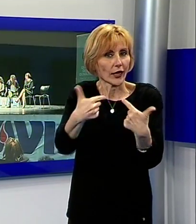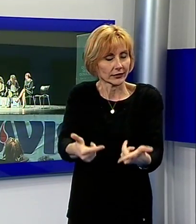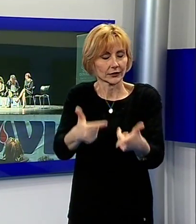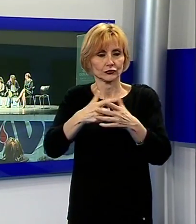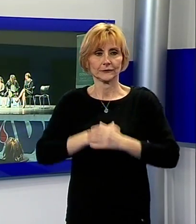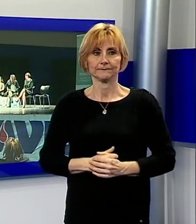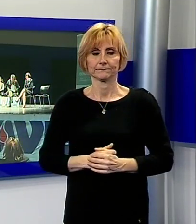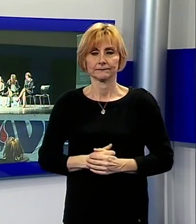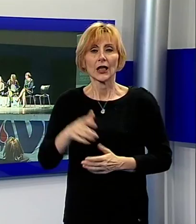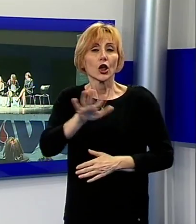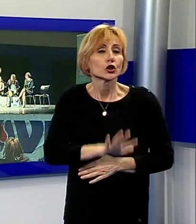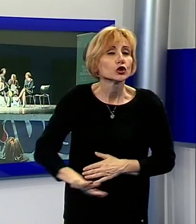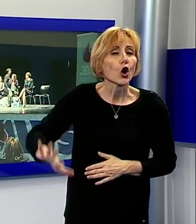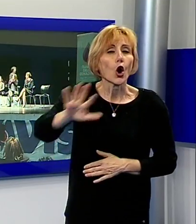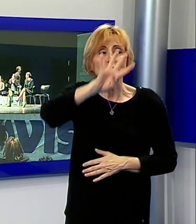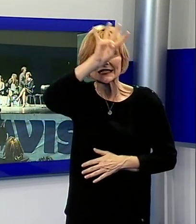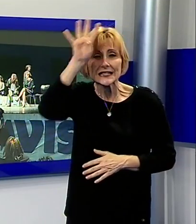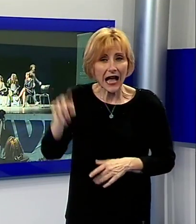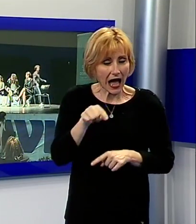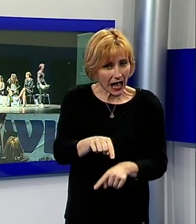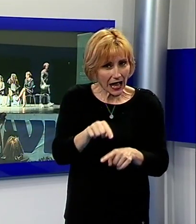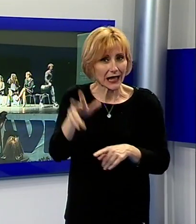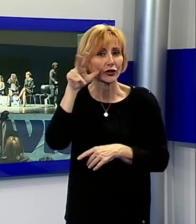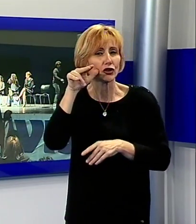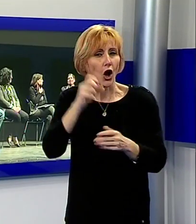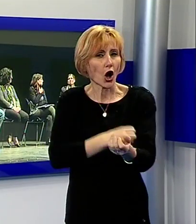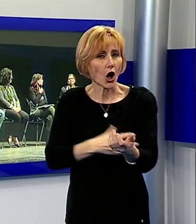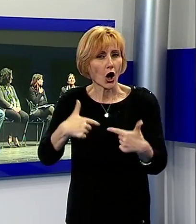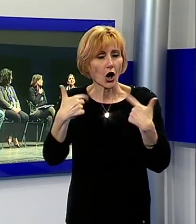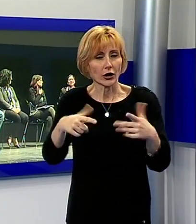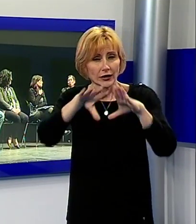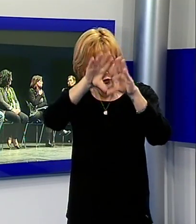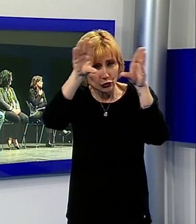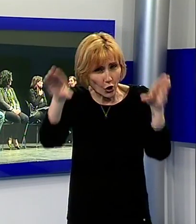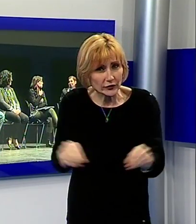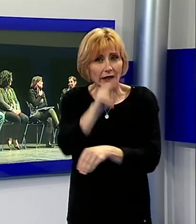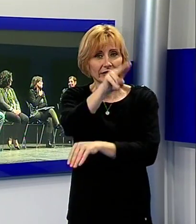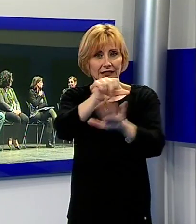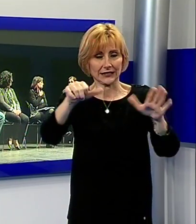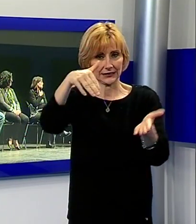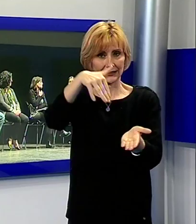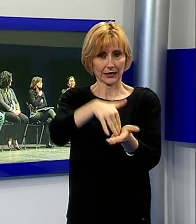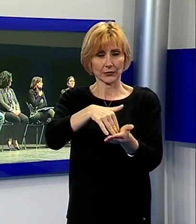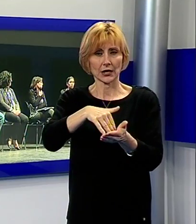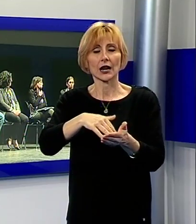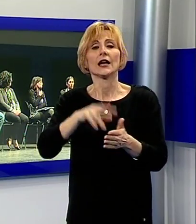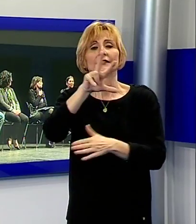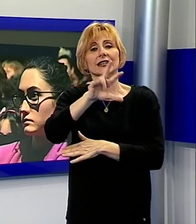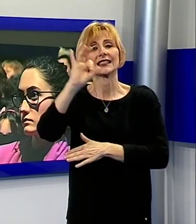servizio. In tutta la Toscana, le donne donatrici di sangue sono oltre 26.000, pari al 36%